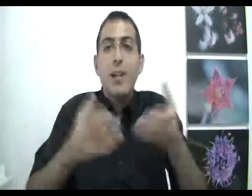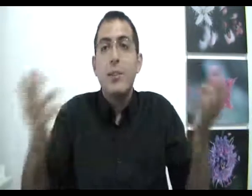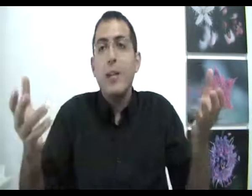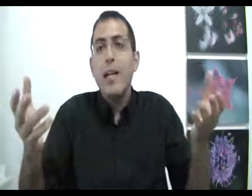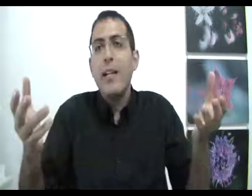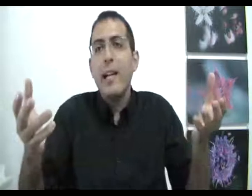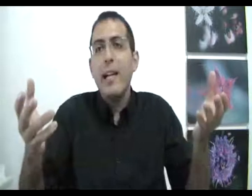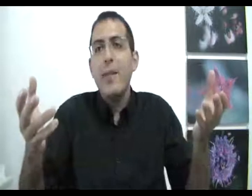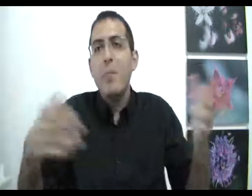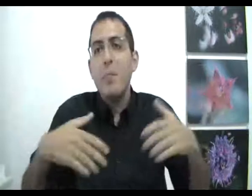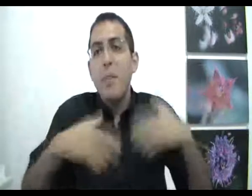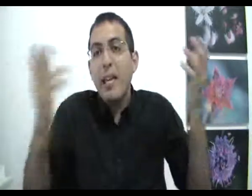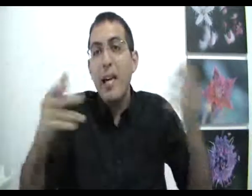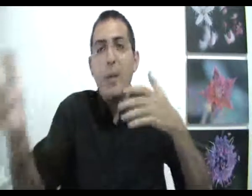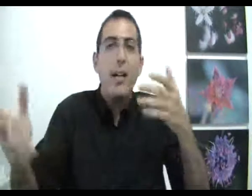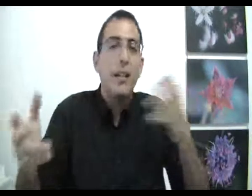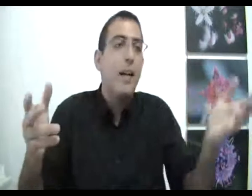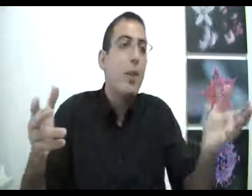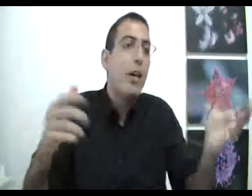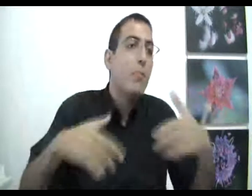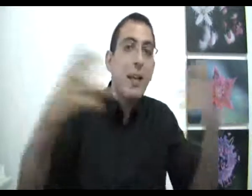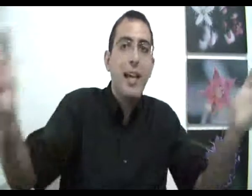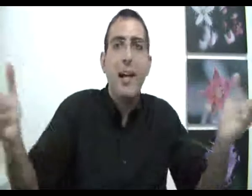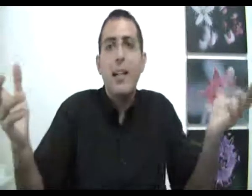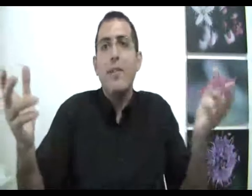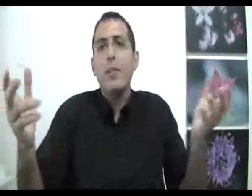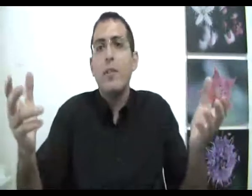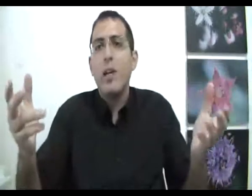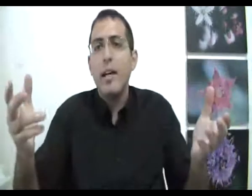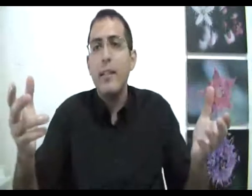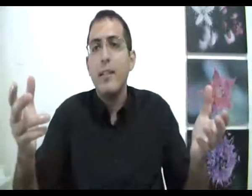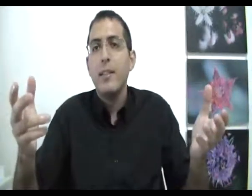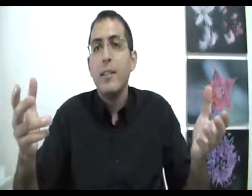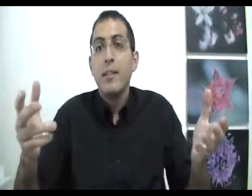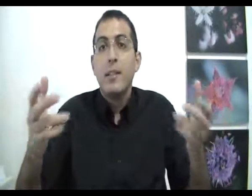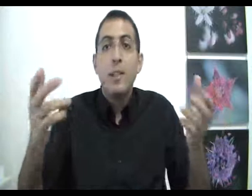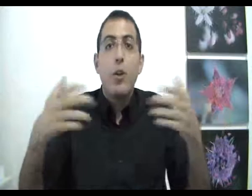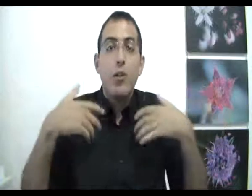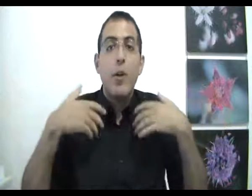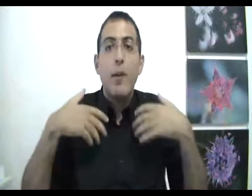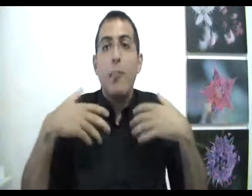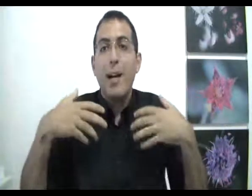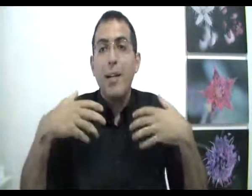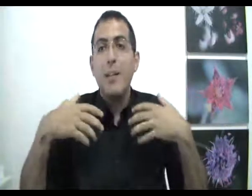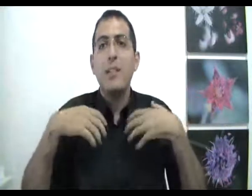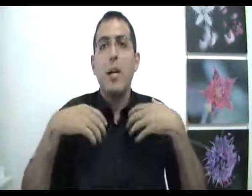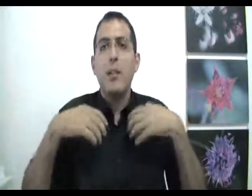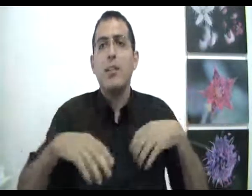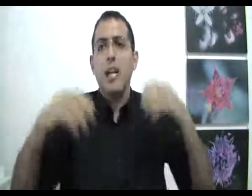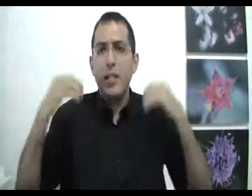הזה הוא תhowיך אקראי לגמרי במקרה. DJ במקרה, קרה ככה ולא אחרת. Neredבית לא שייך לומר שבחרת, מה זה בחרת? אני,